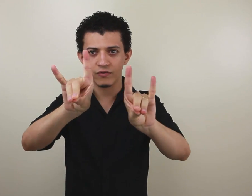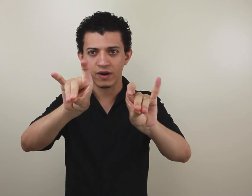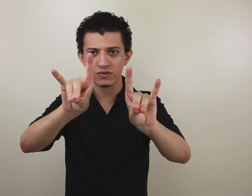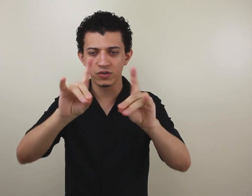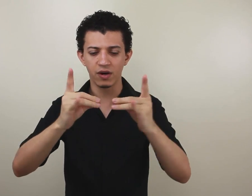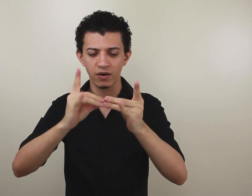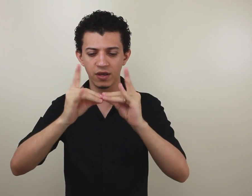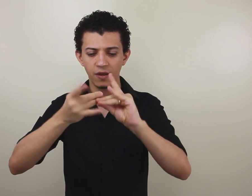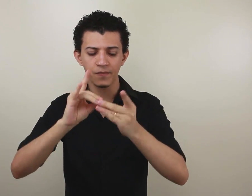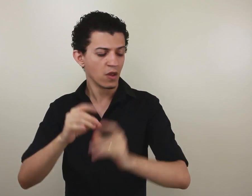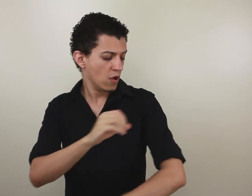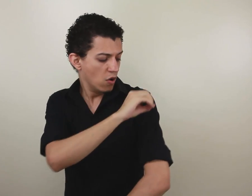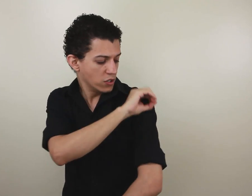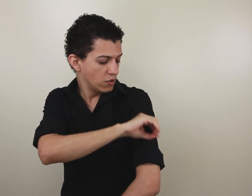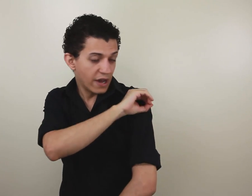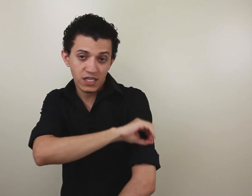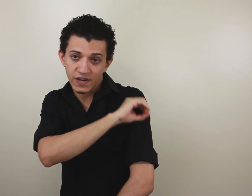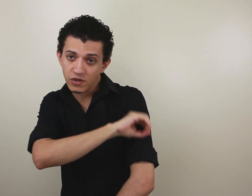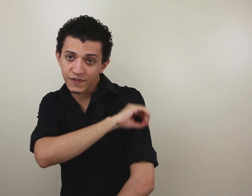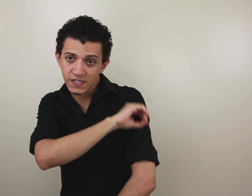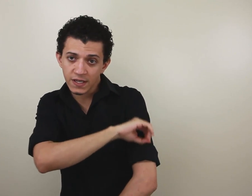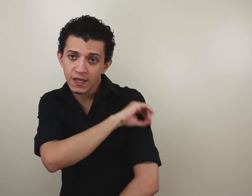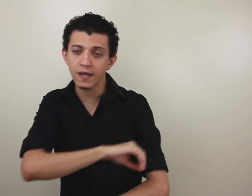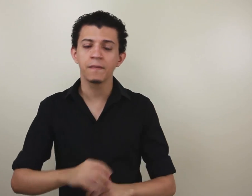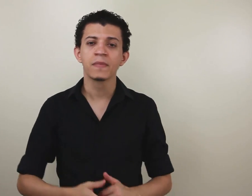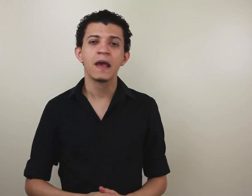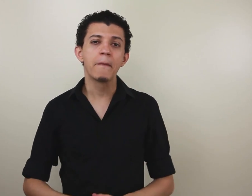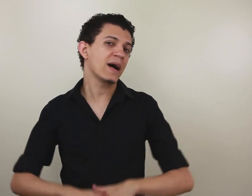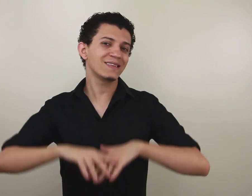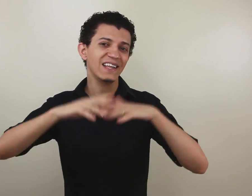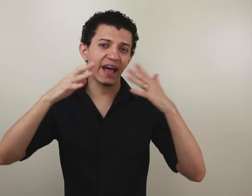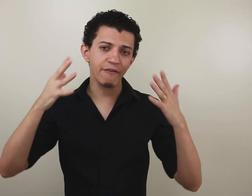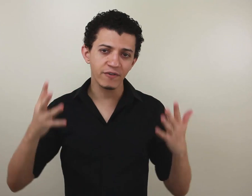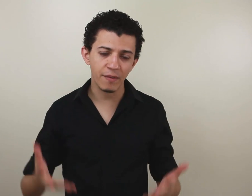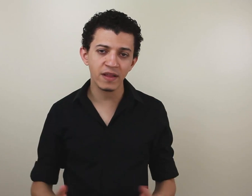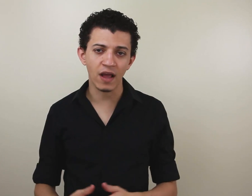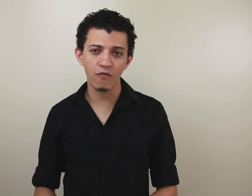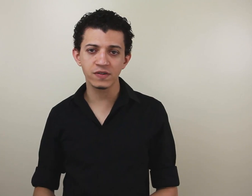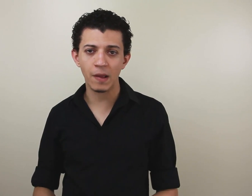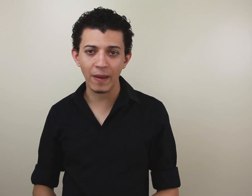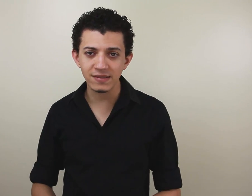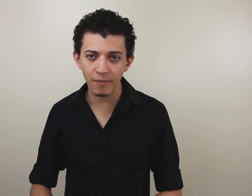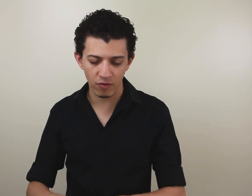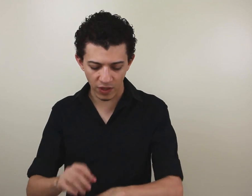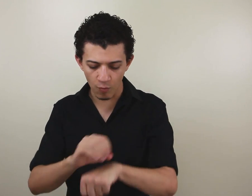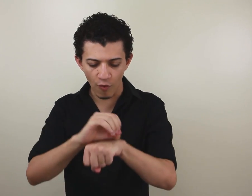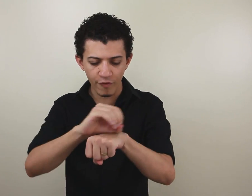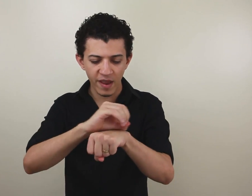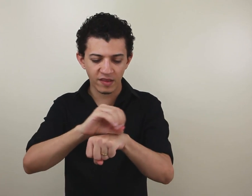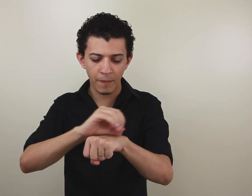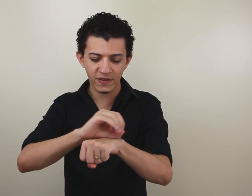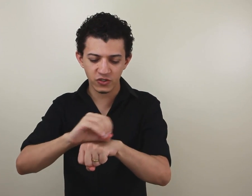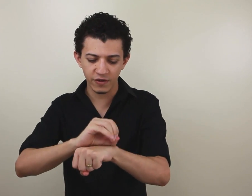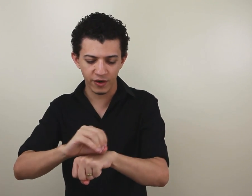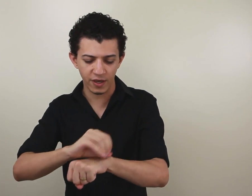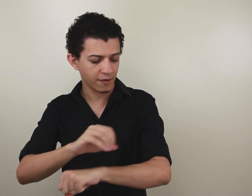configuração de mão aqui. Outros lugares fazem oficina aqui. Mas a ideia é fundamental, você percebeu. Tem um movimento repetitivo aí.